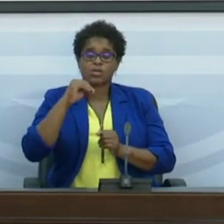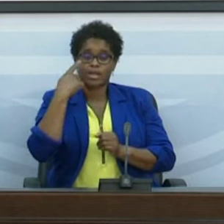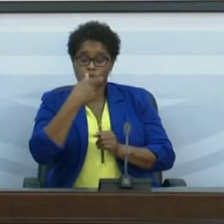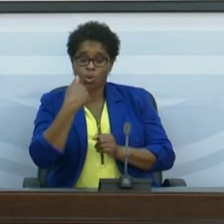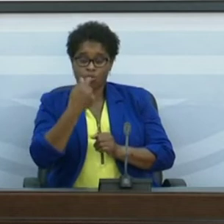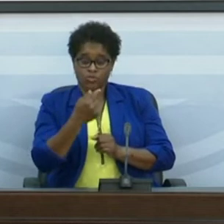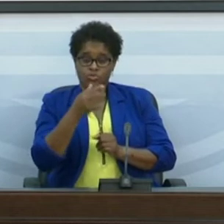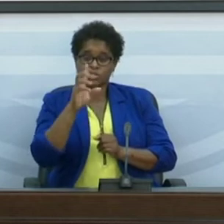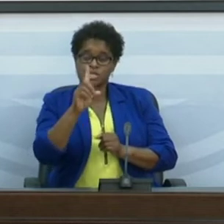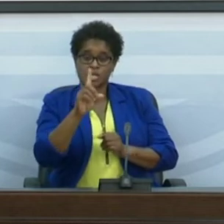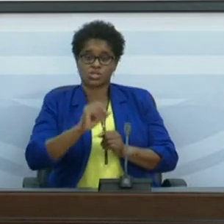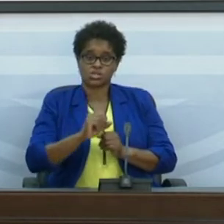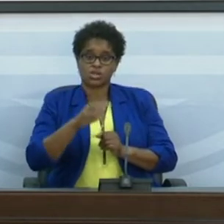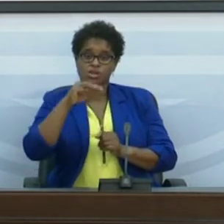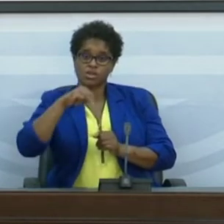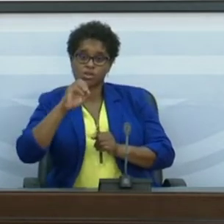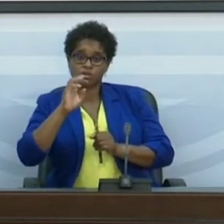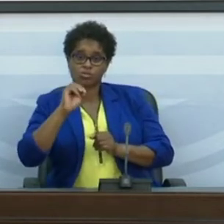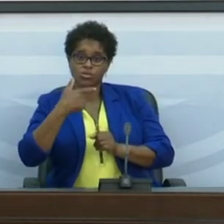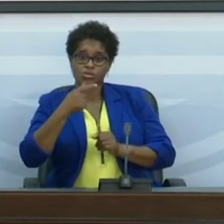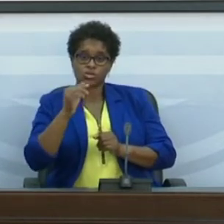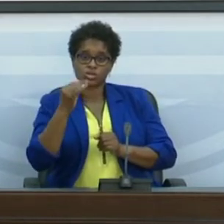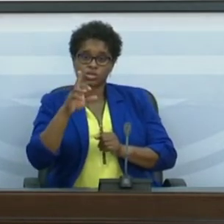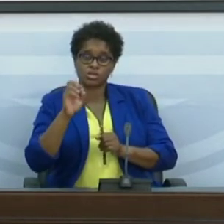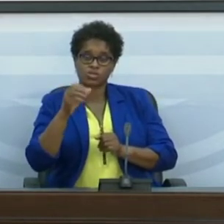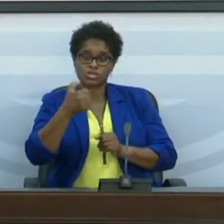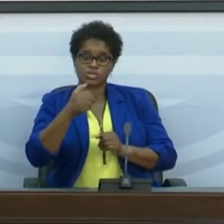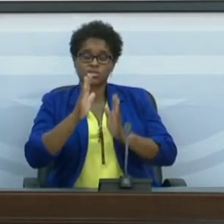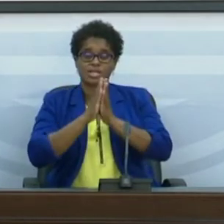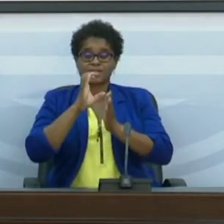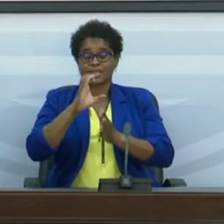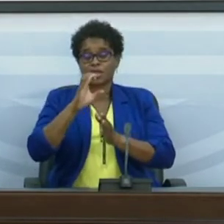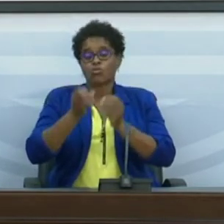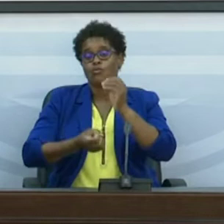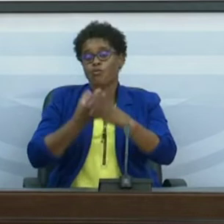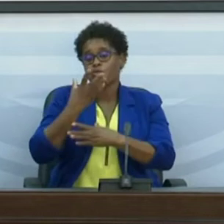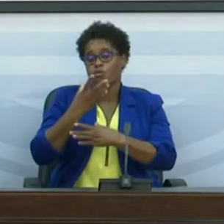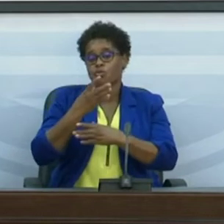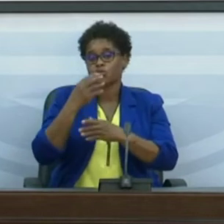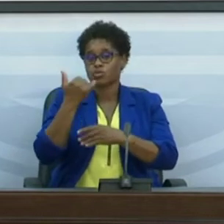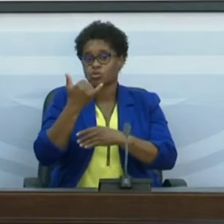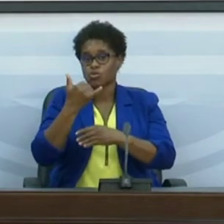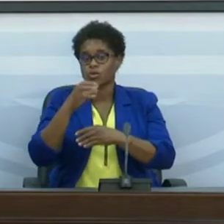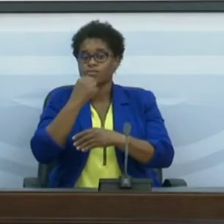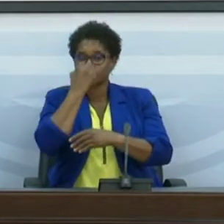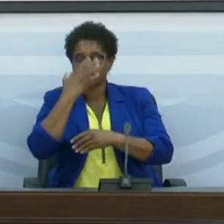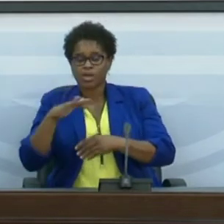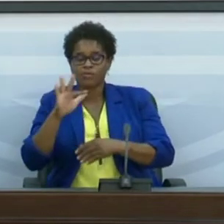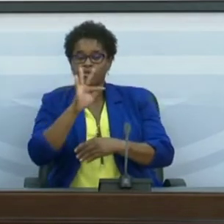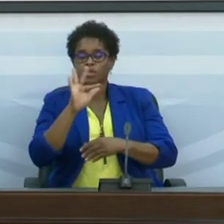Lourenço dos Órgãos, 6, Mosteiros, 5, Santa Catarina do Fogo, 2, Brava, 44,